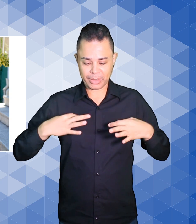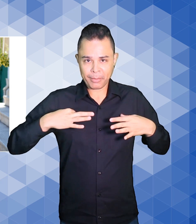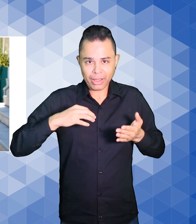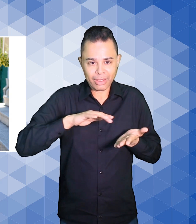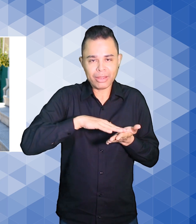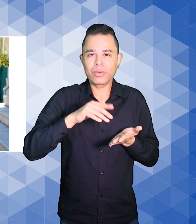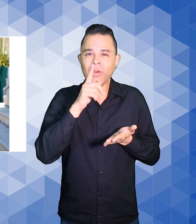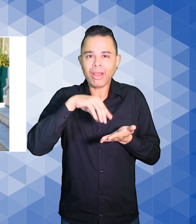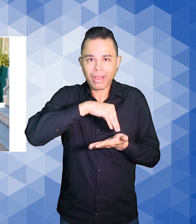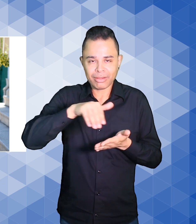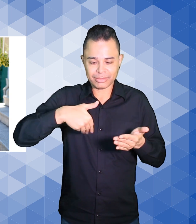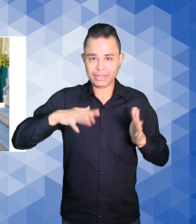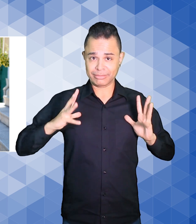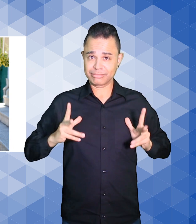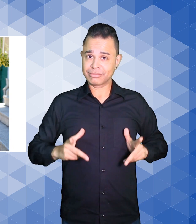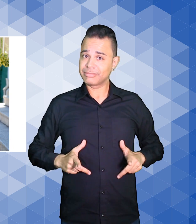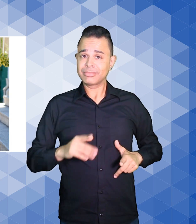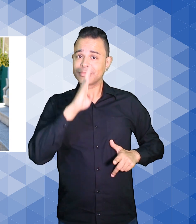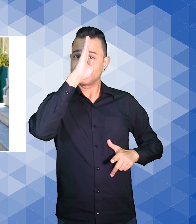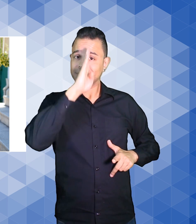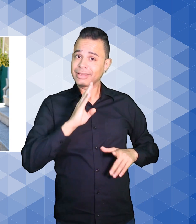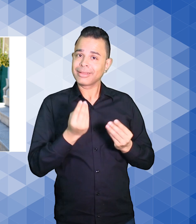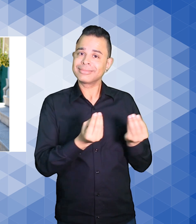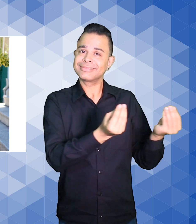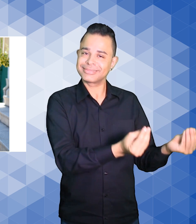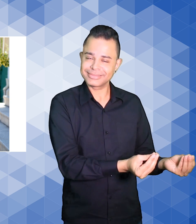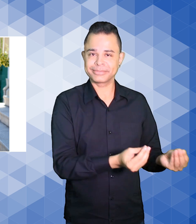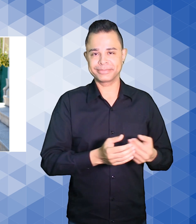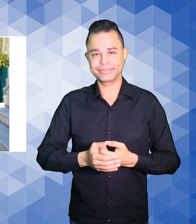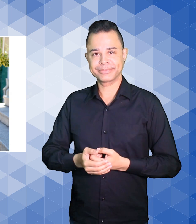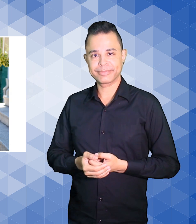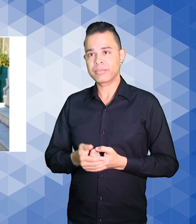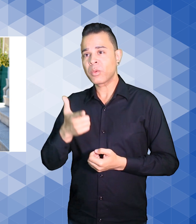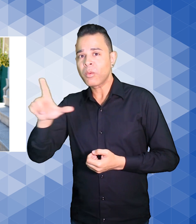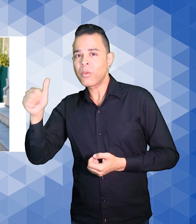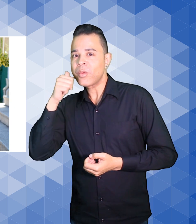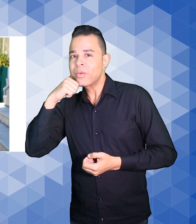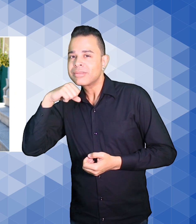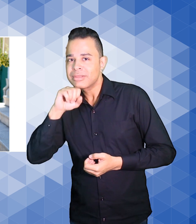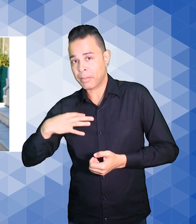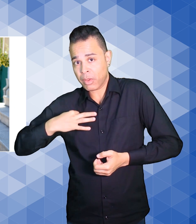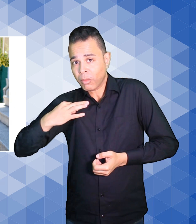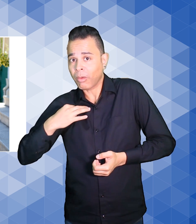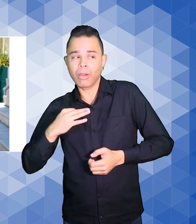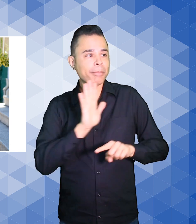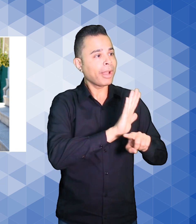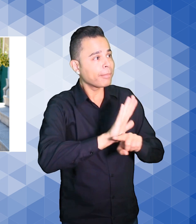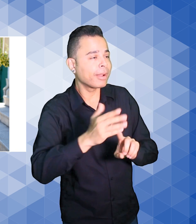fornecidos gratuitamente. Além da ajuda de mães voluntárias, que recepcionam um público